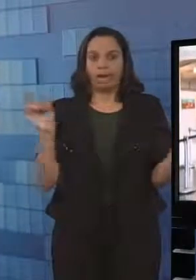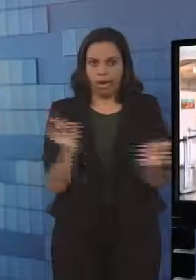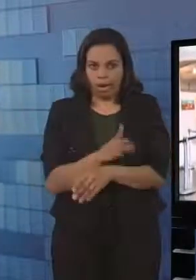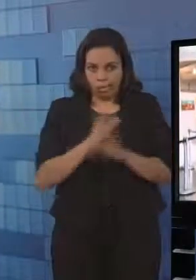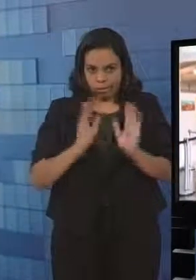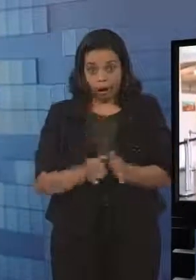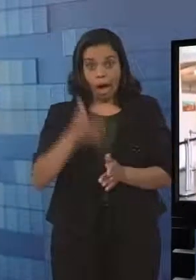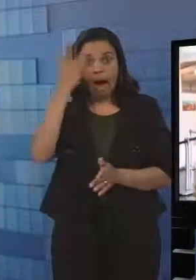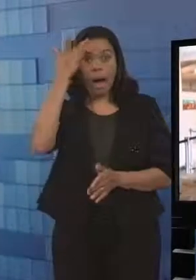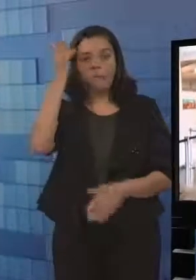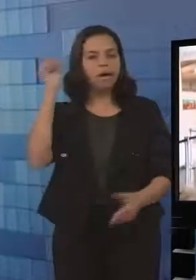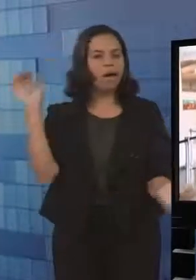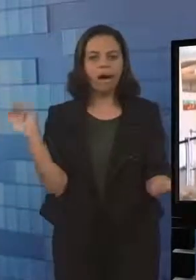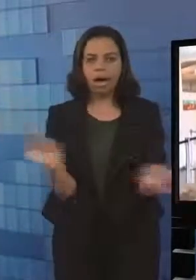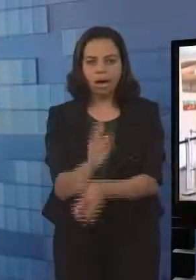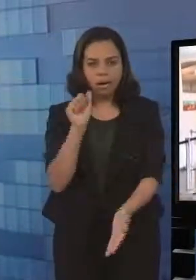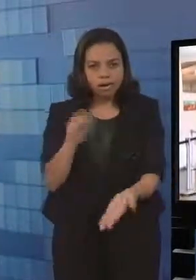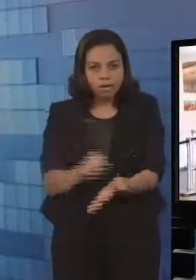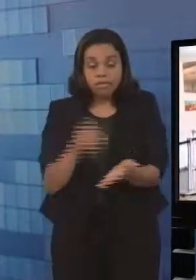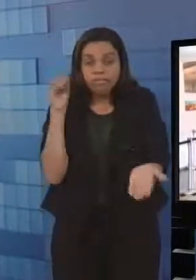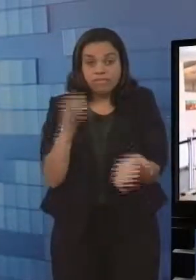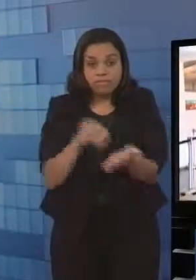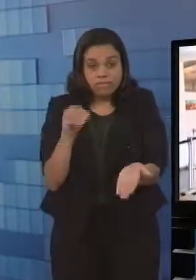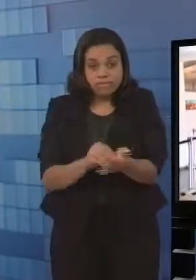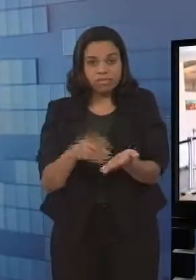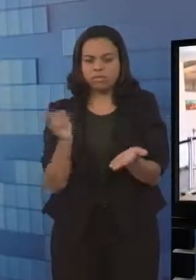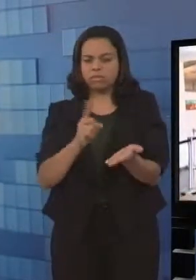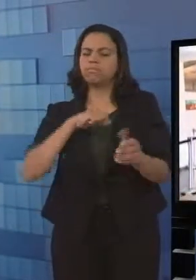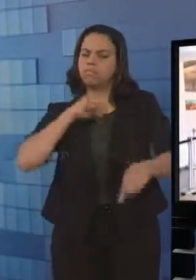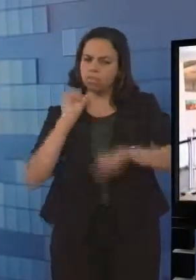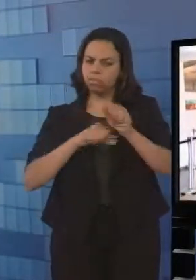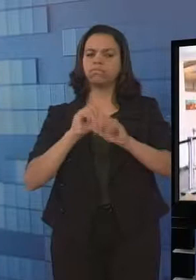uma atividade com continuidade porque essa transforma.